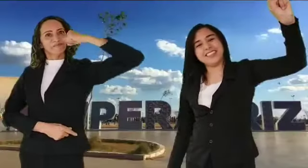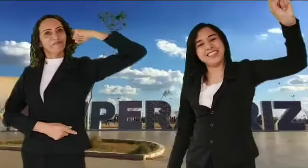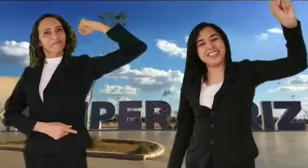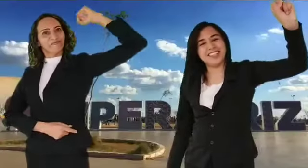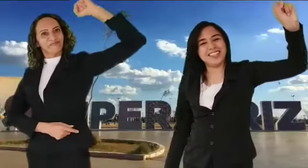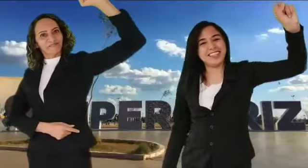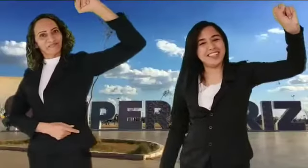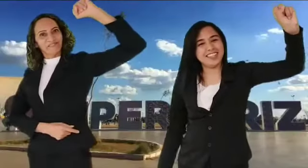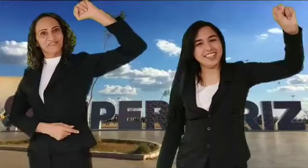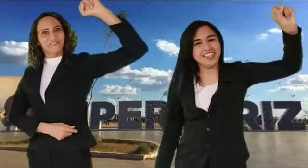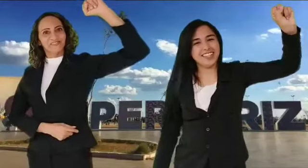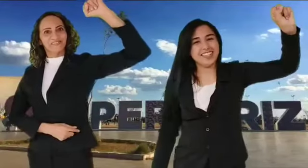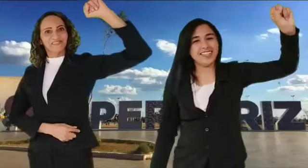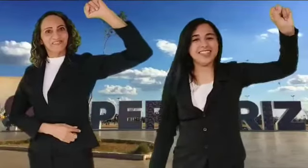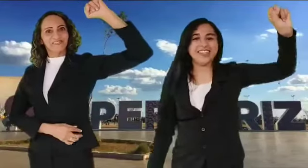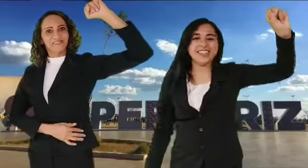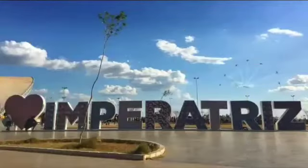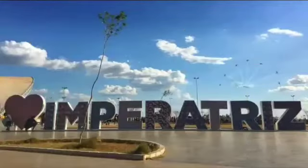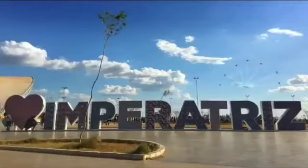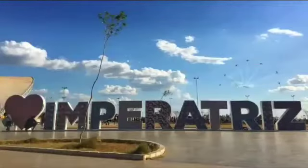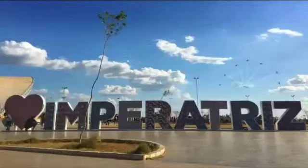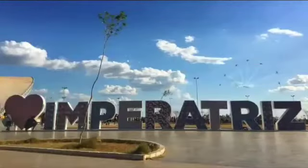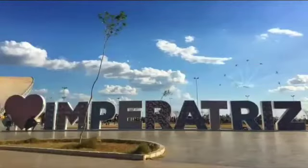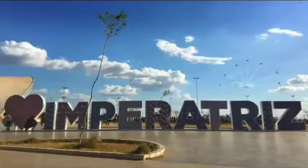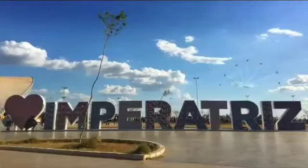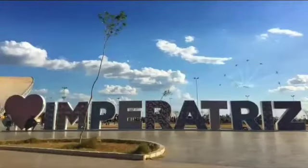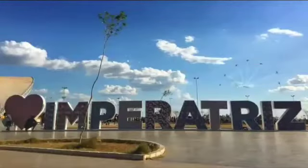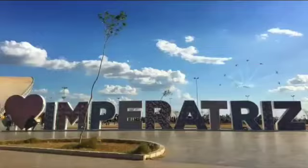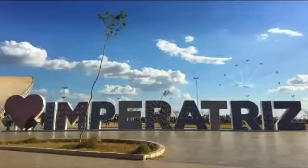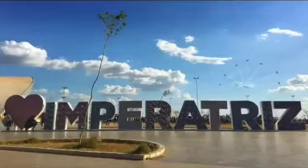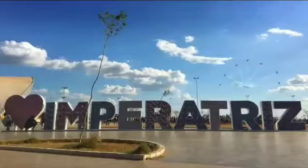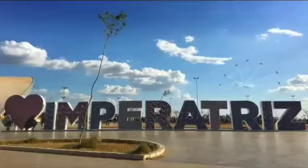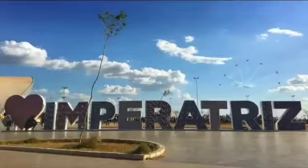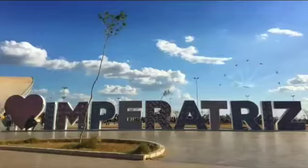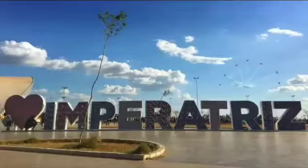Música Música Tchau, tchau.